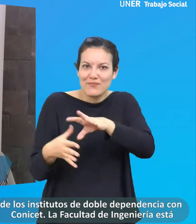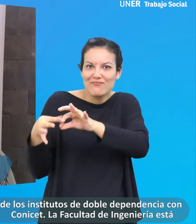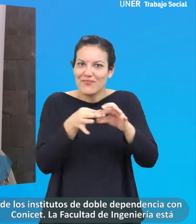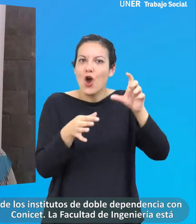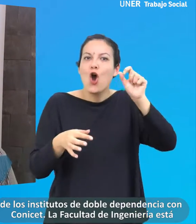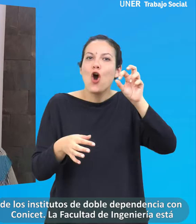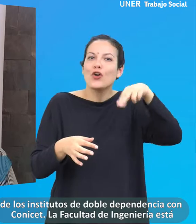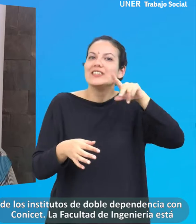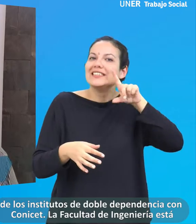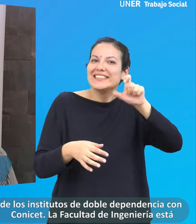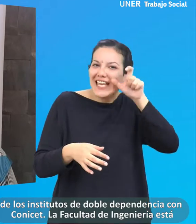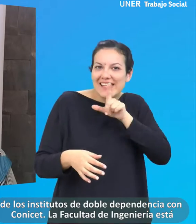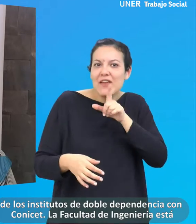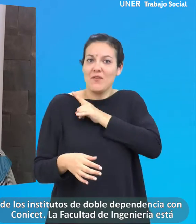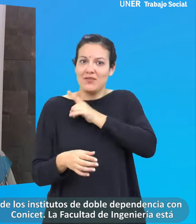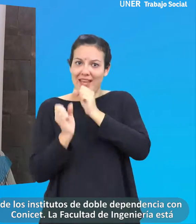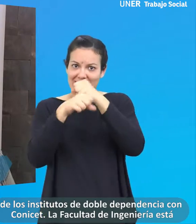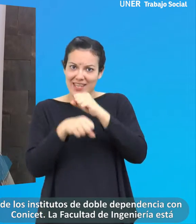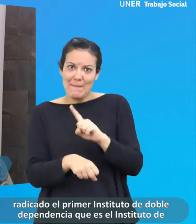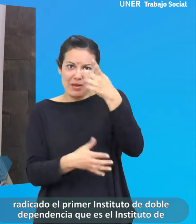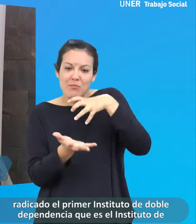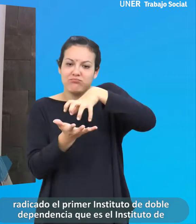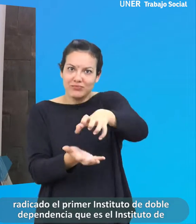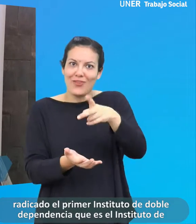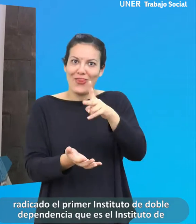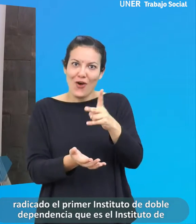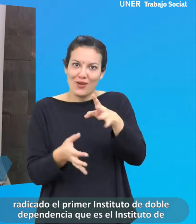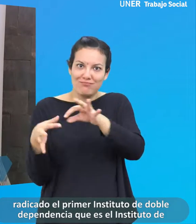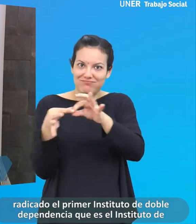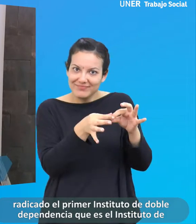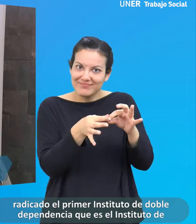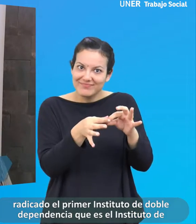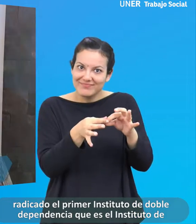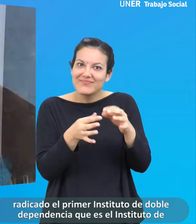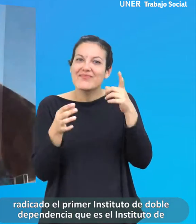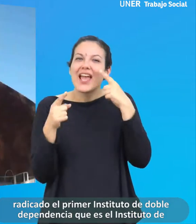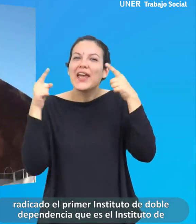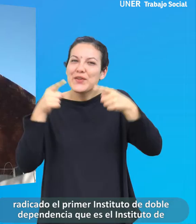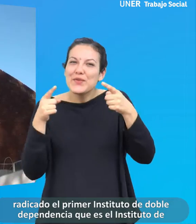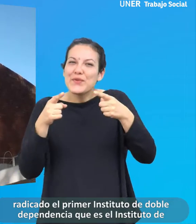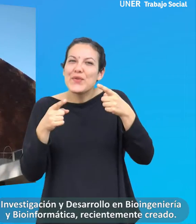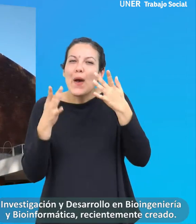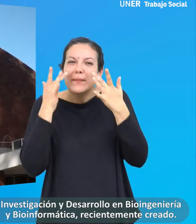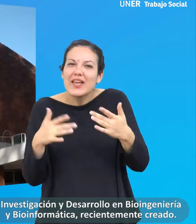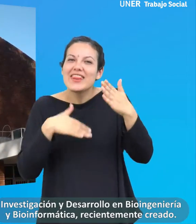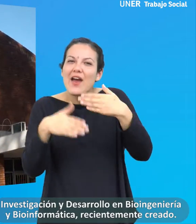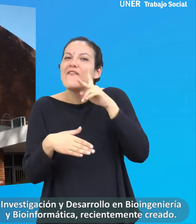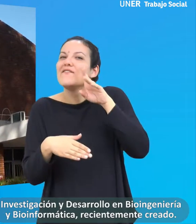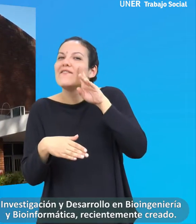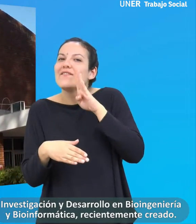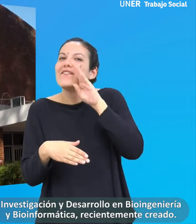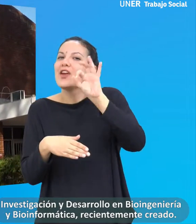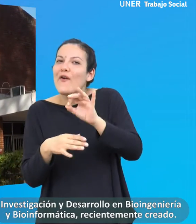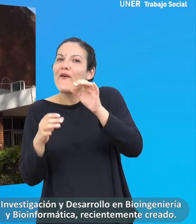dependencia con CONICET. La Facultad de Ingeniería está radicado del primer instituto de doble dependencia, que es el Instituto de Investigación y Desarrollo en Bioingeniería y